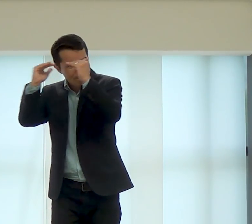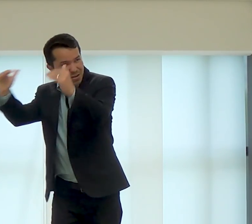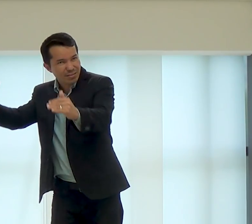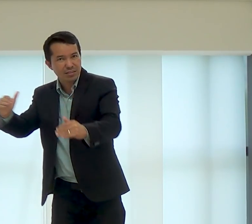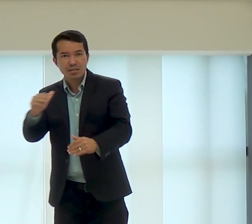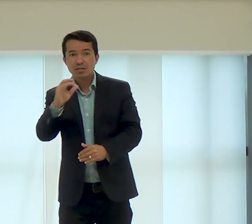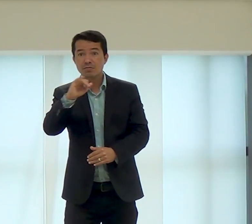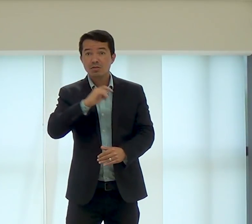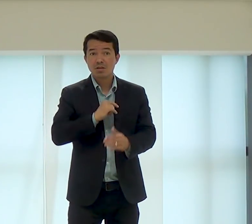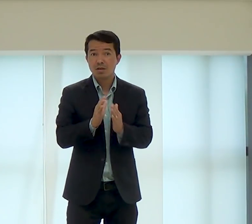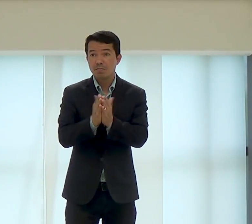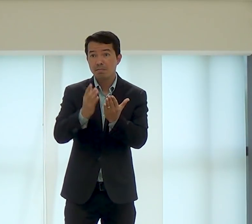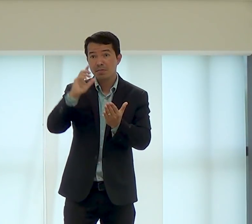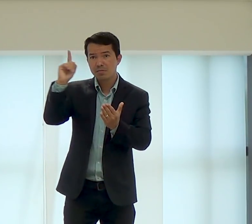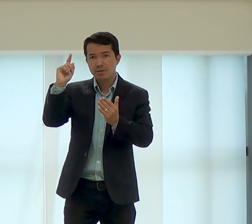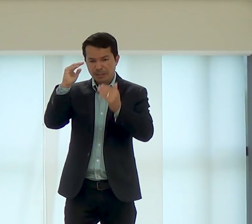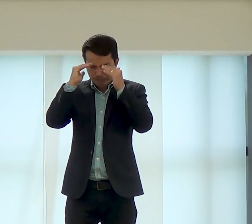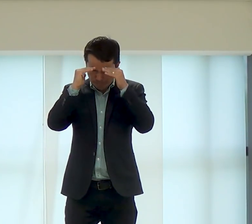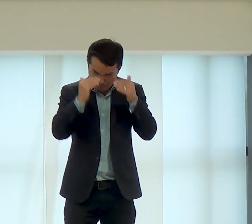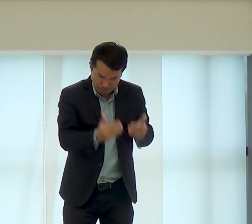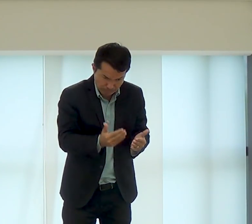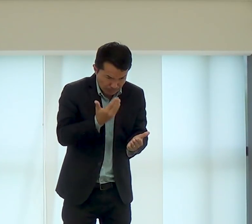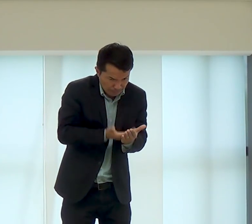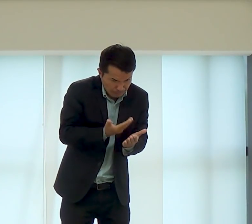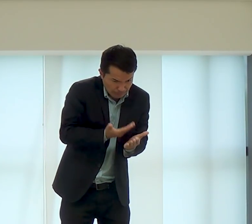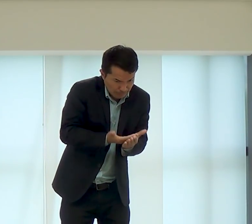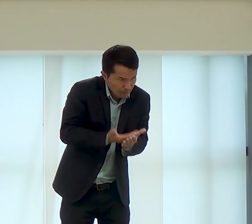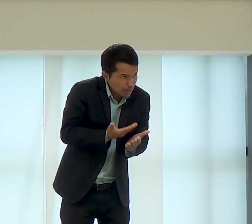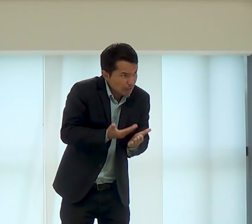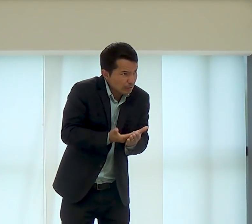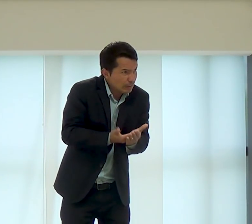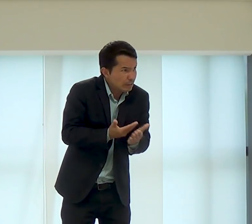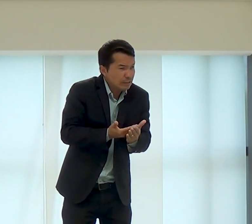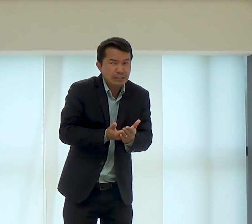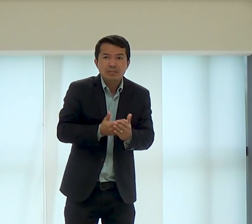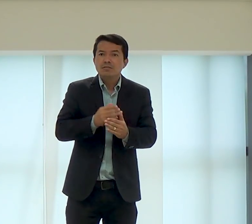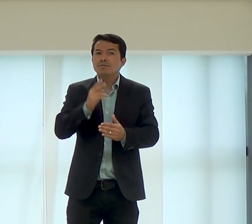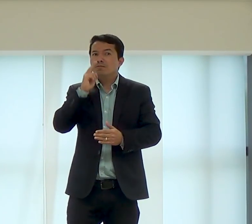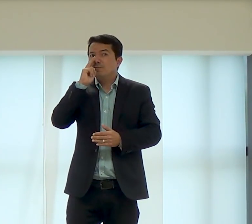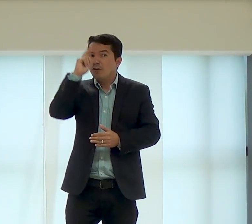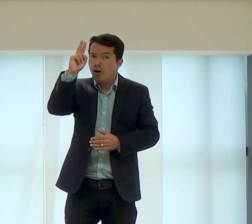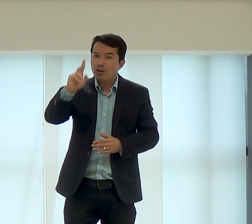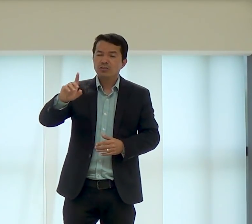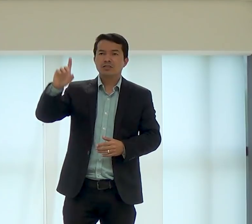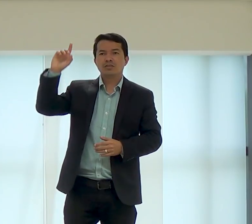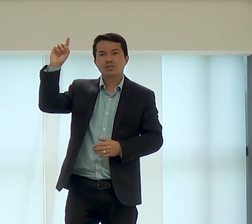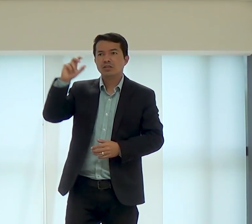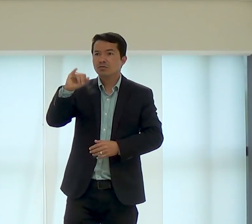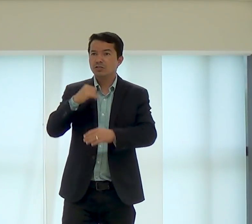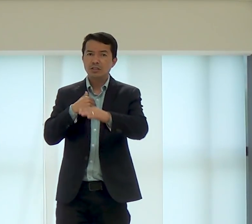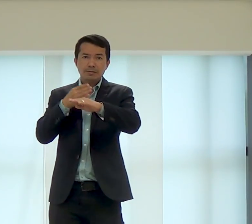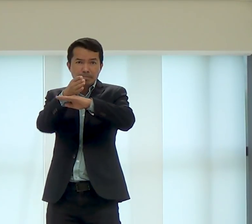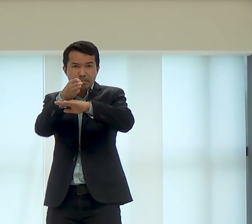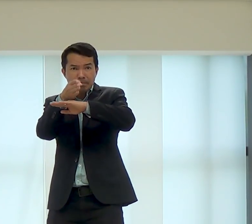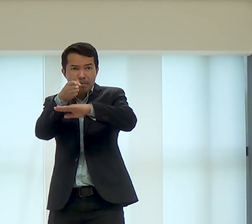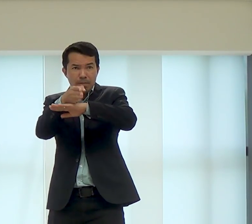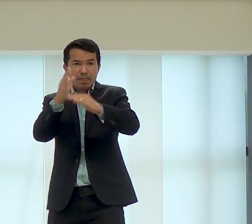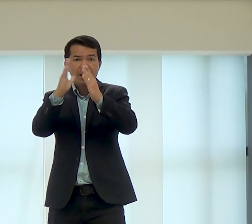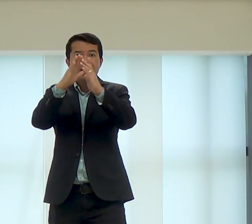prática da oração, da leitura da Bíblia, isso nos torna obedientes, isso nos